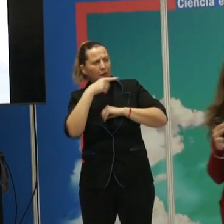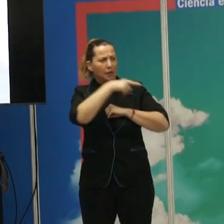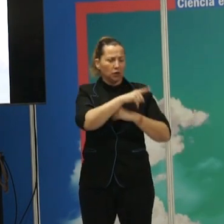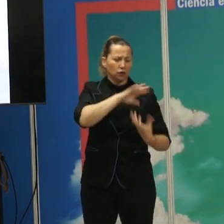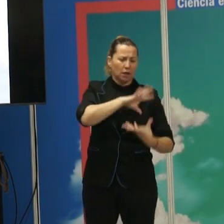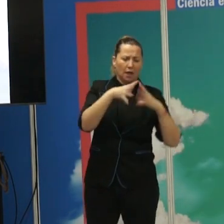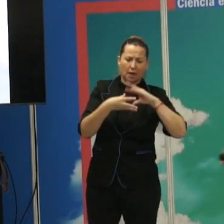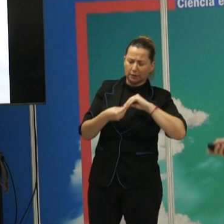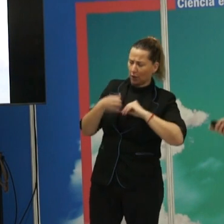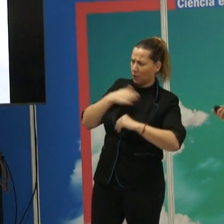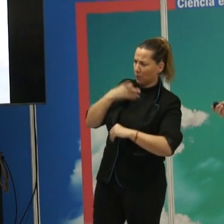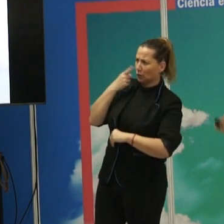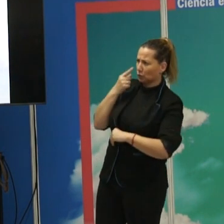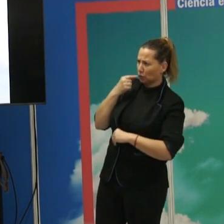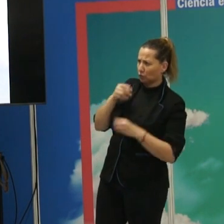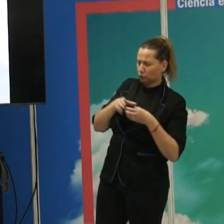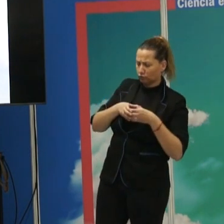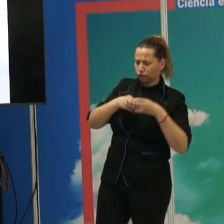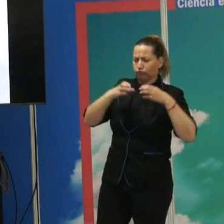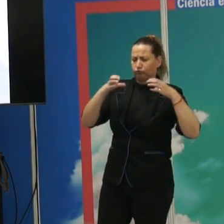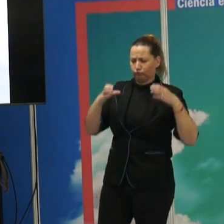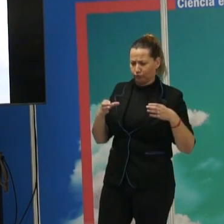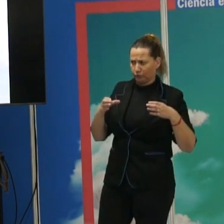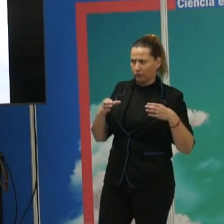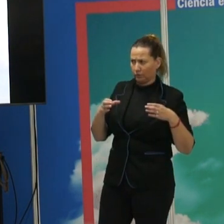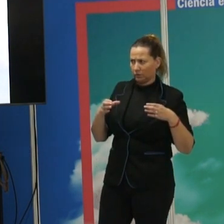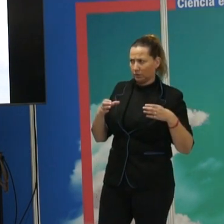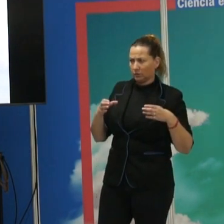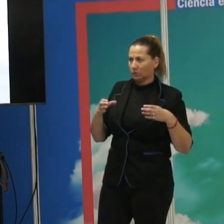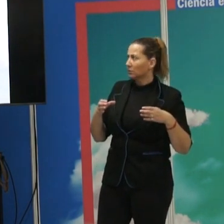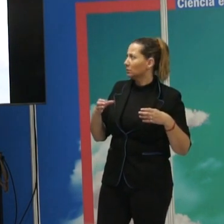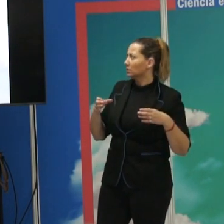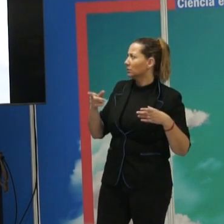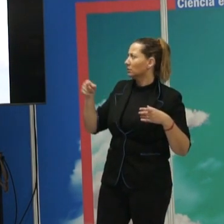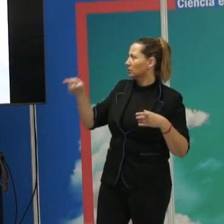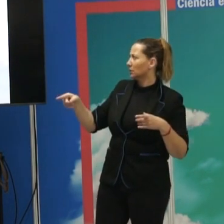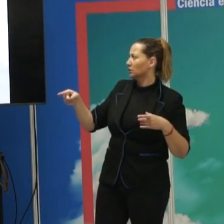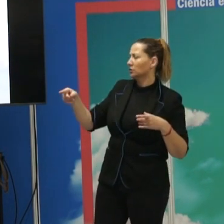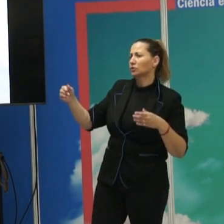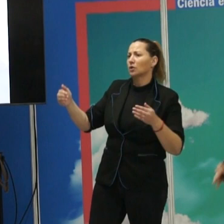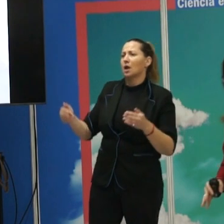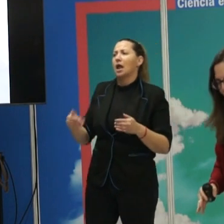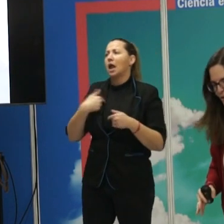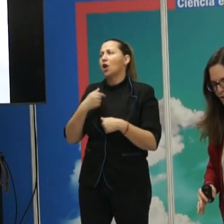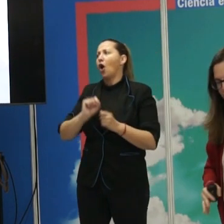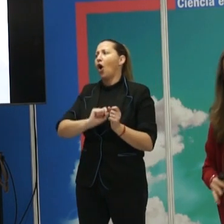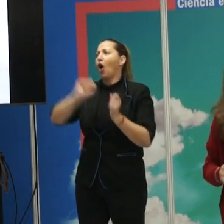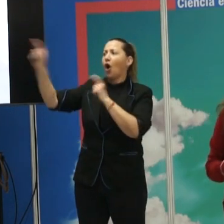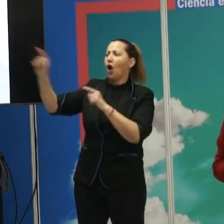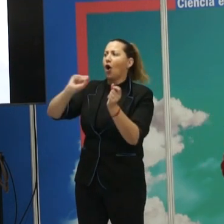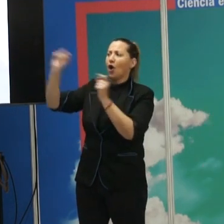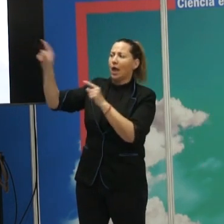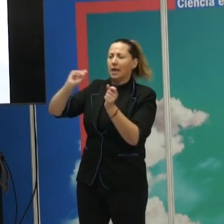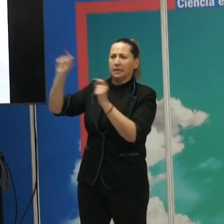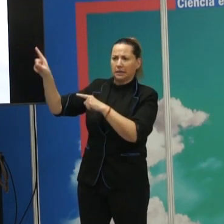configurado un grupo un poco más grande, buscamos un enemigo mayor. Y esos siempre son los extranjeros. Entonces, los extranjeros no tienen